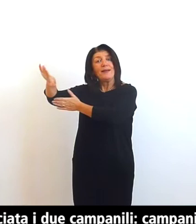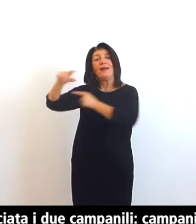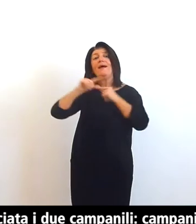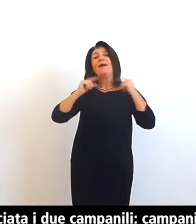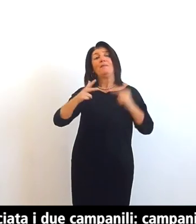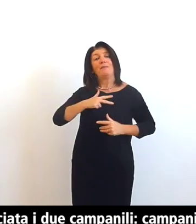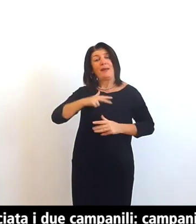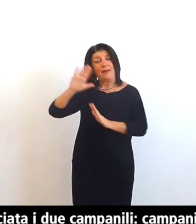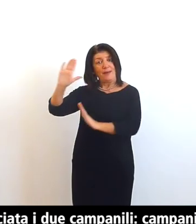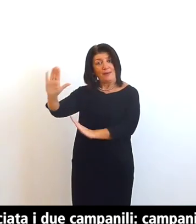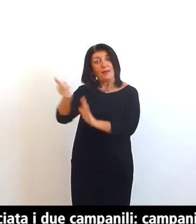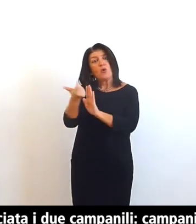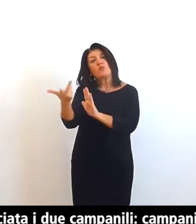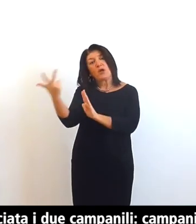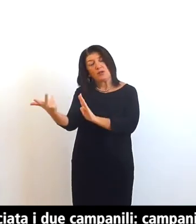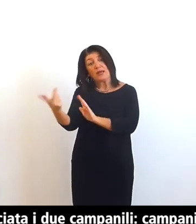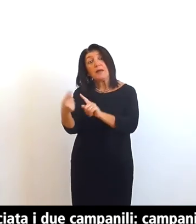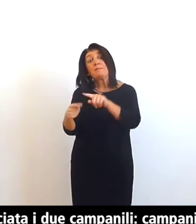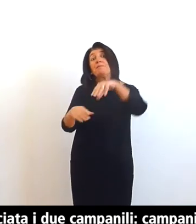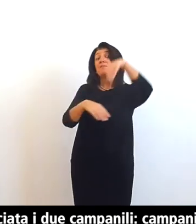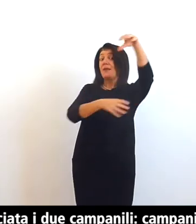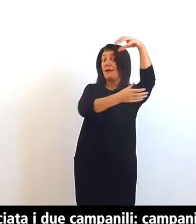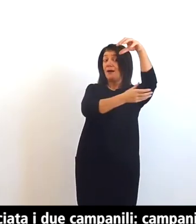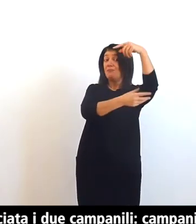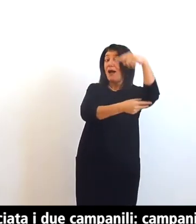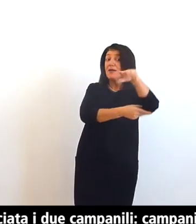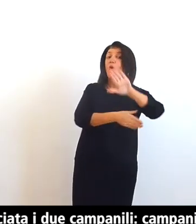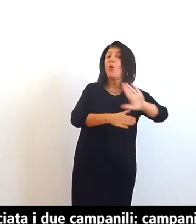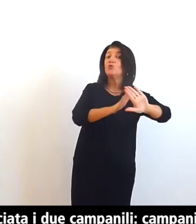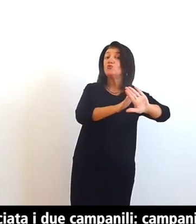il campanile dei monaci a destra numero 4